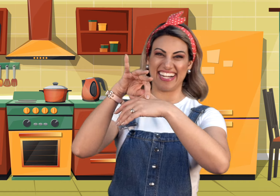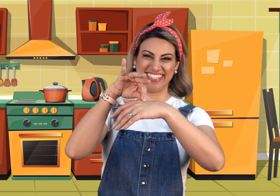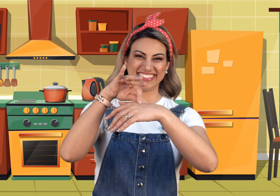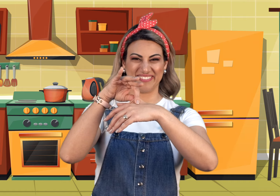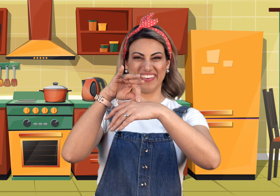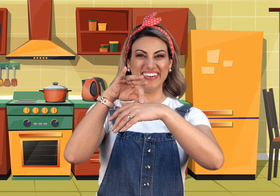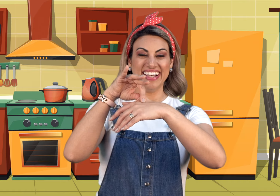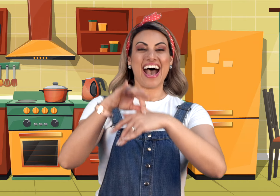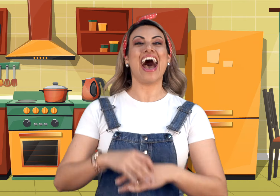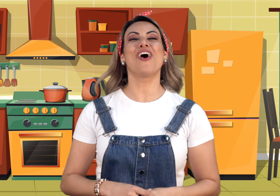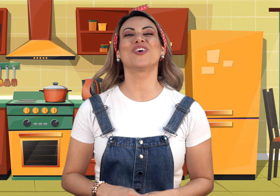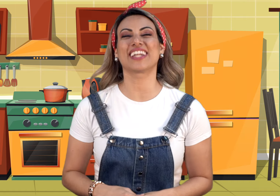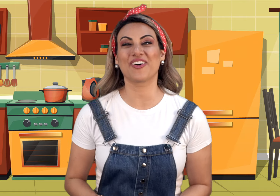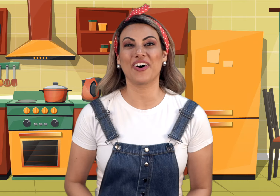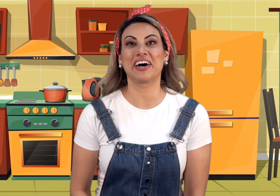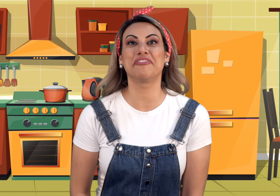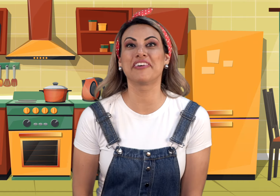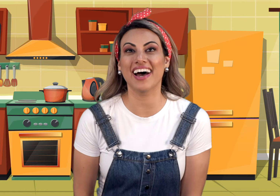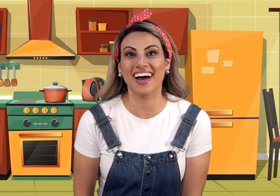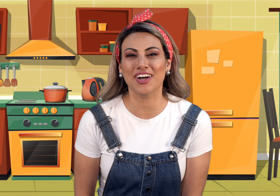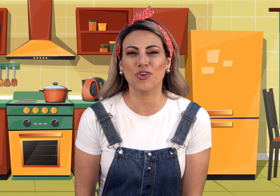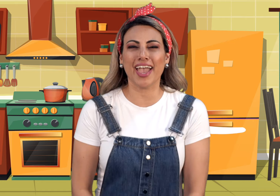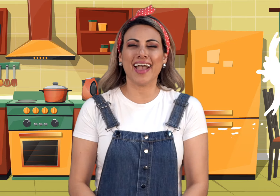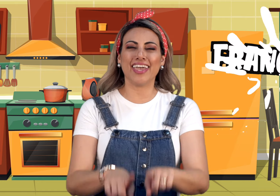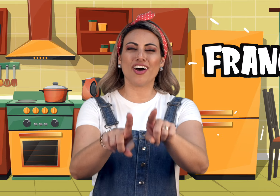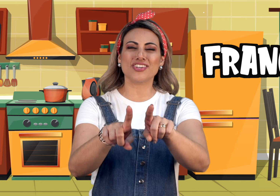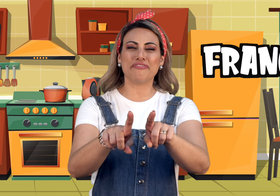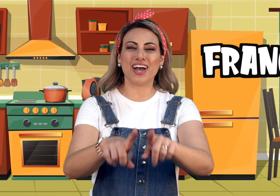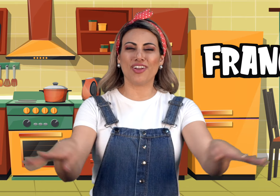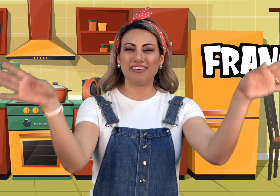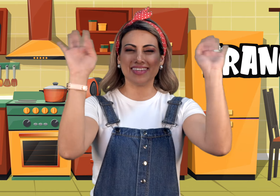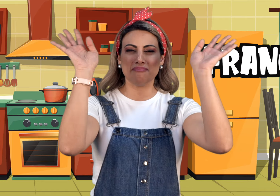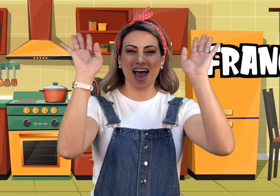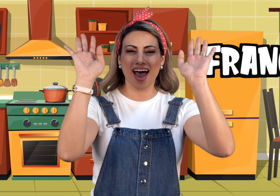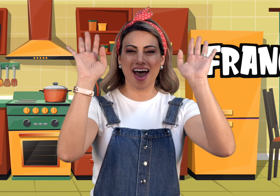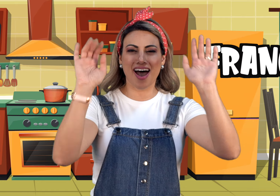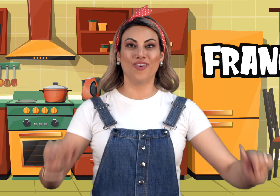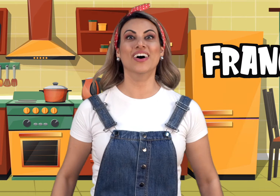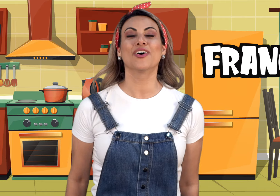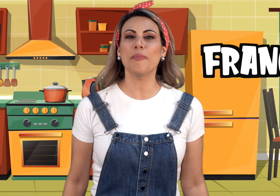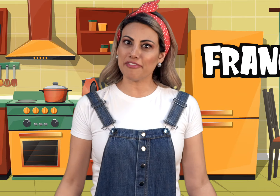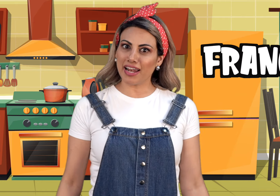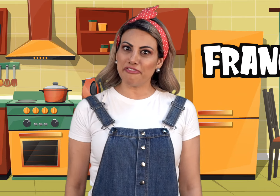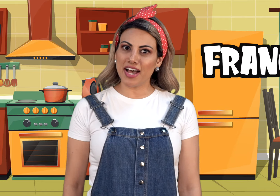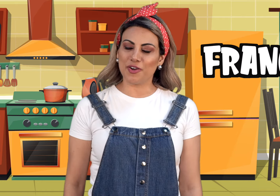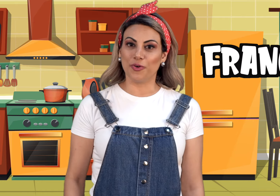Carne, tá bom? A outra agora, frango. Quem aí gosta de frango? Levanta a mão! Como é que fala frango?